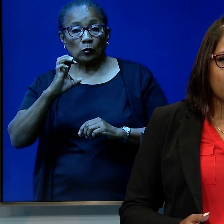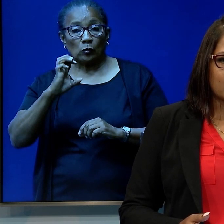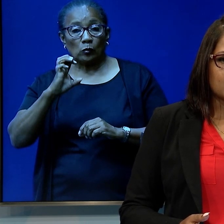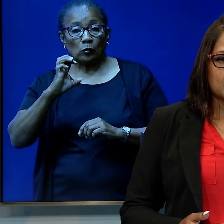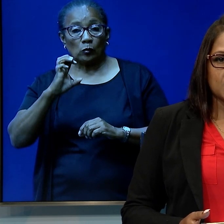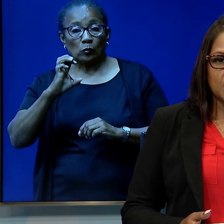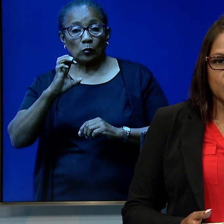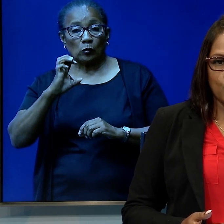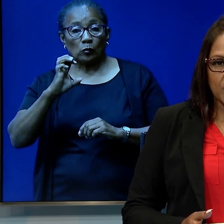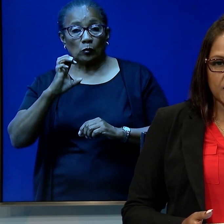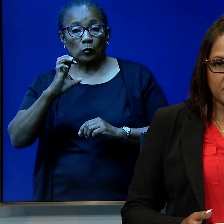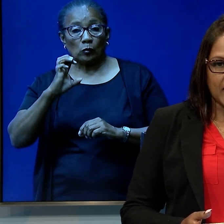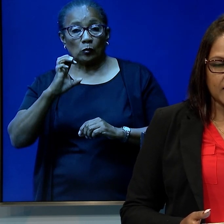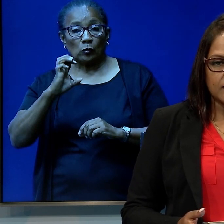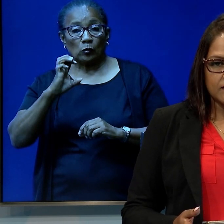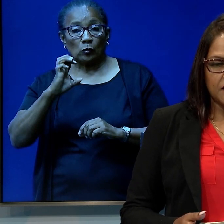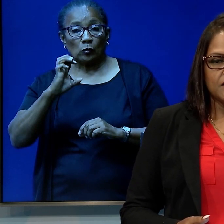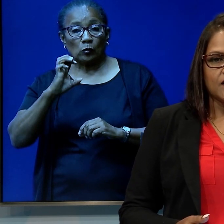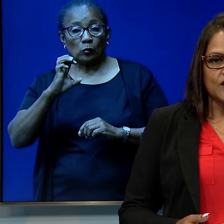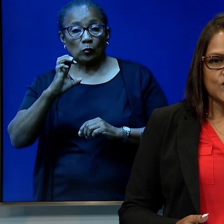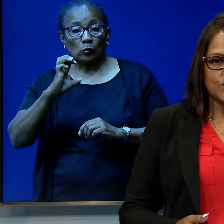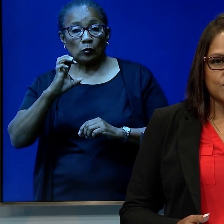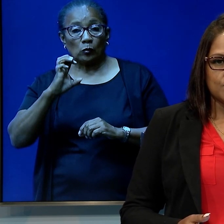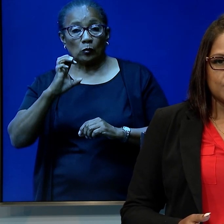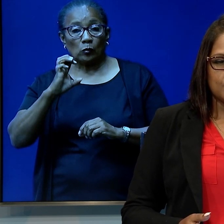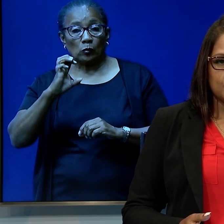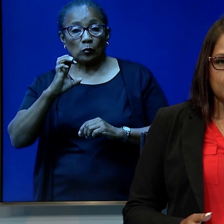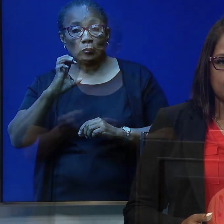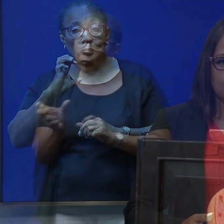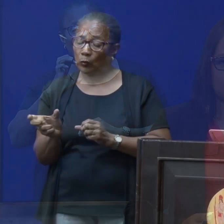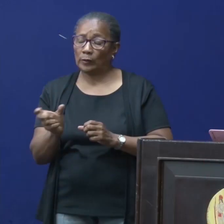gezondheidswerkers niet moeilijker maken dan het al is.